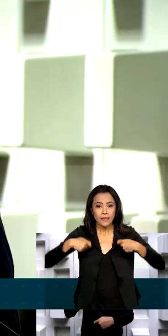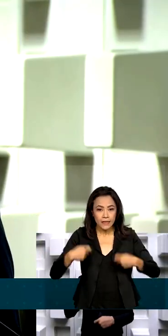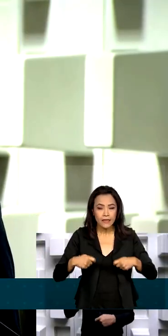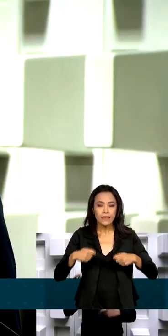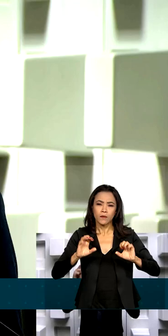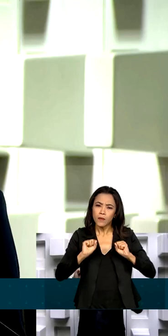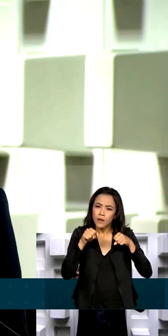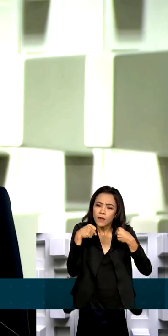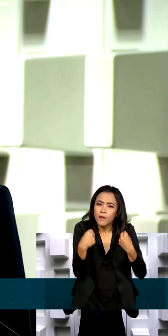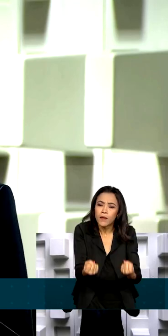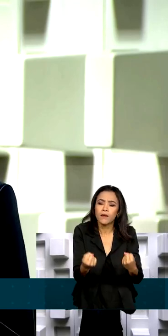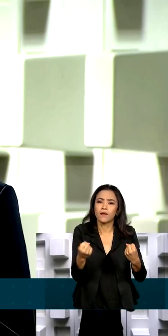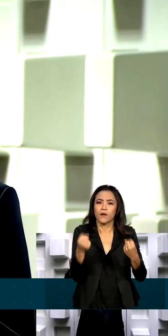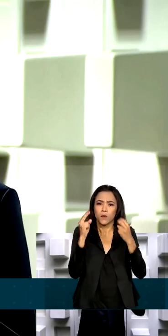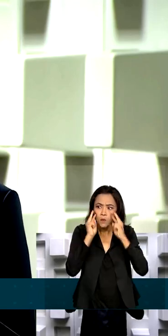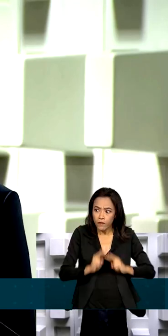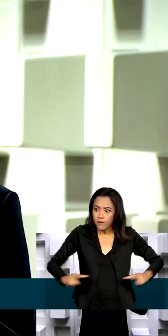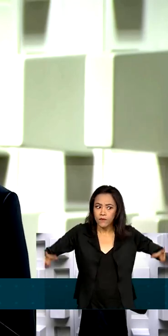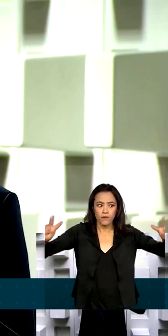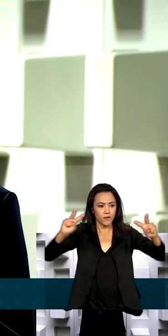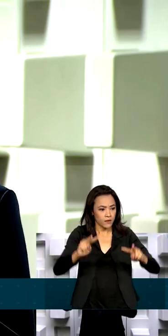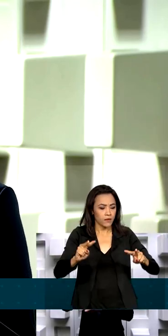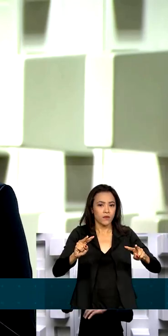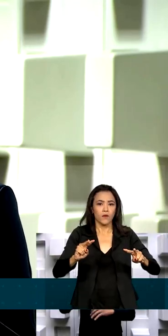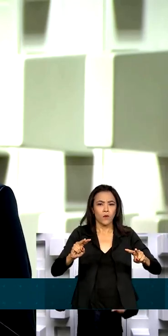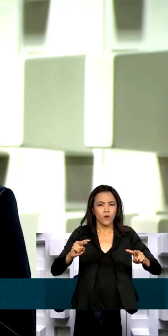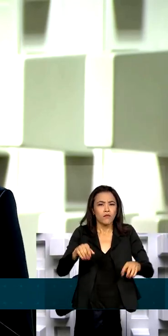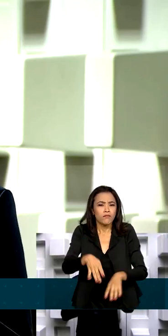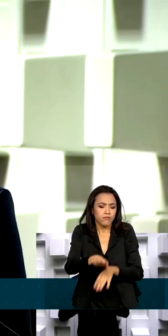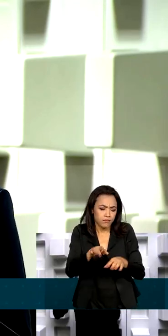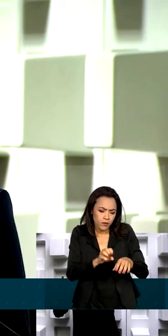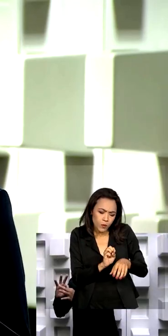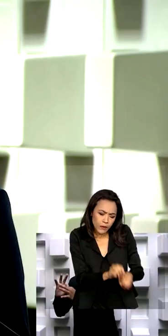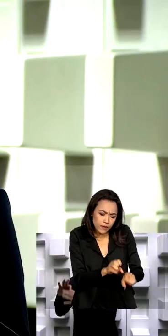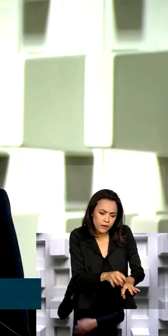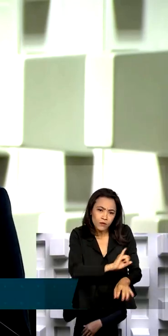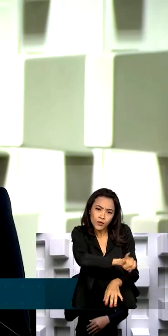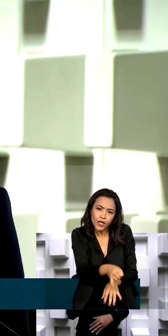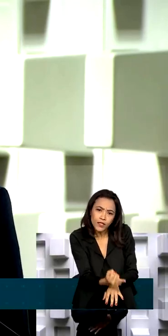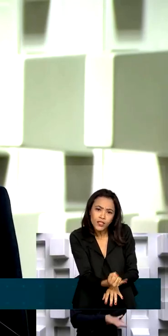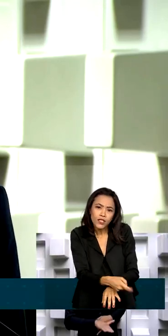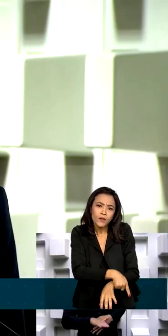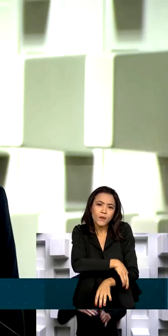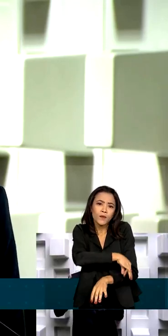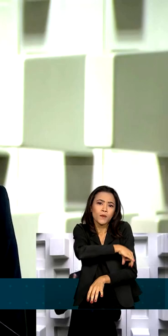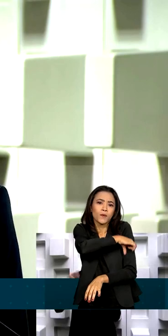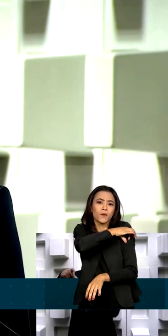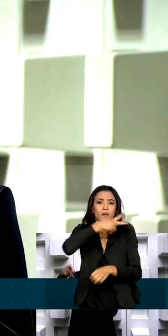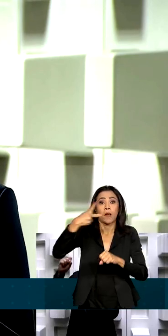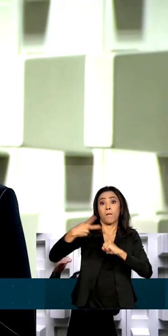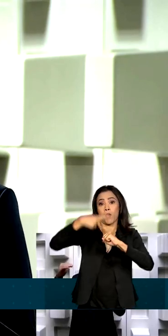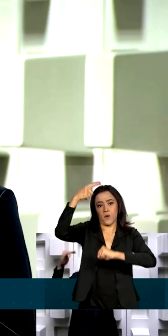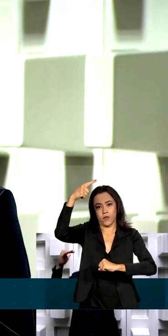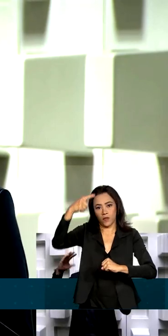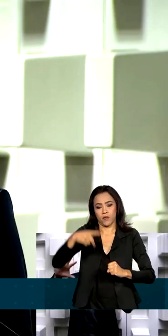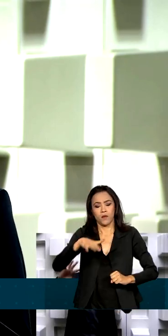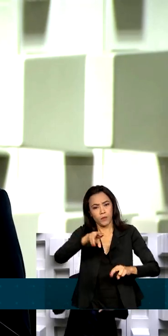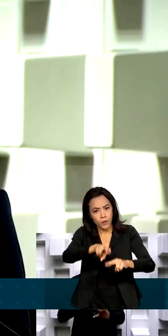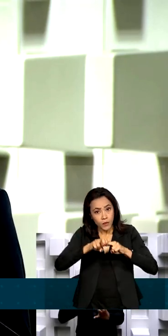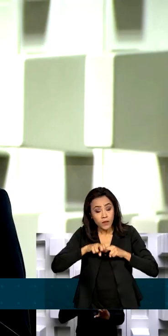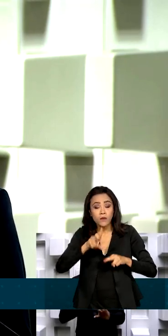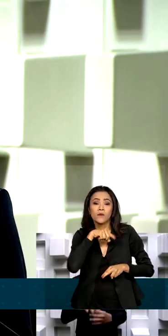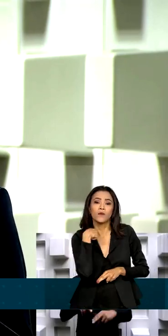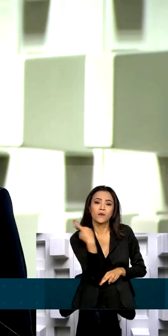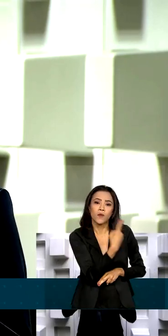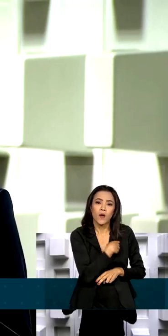sistêmica da educação, que vai da creche à pós-graduação. E, para isso, precisamos fortalecer o